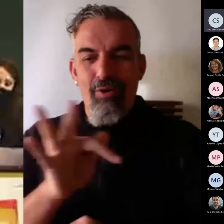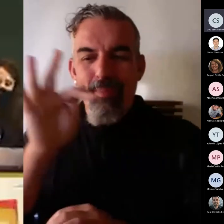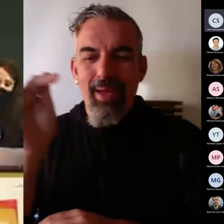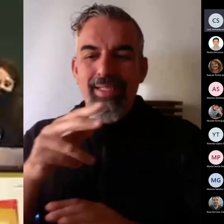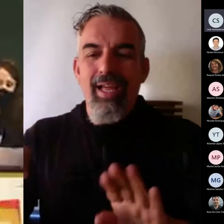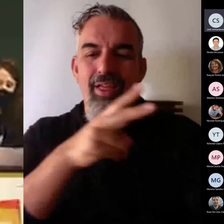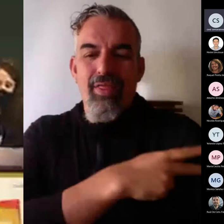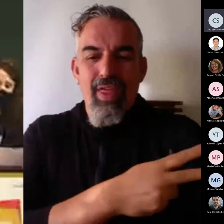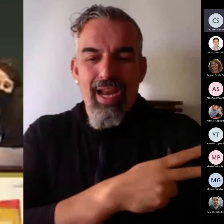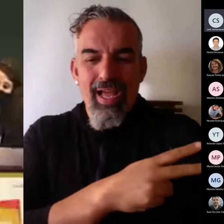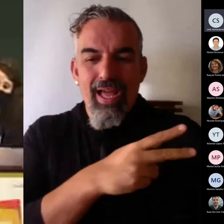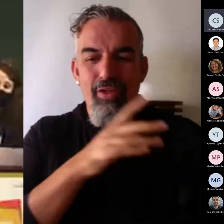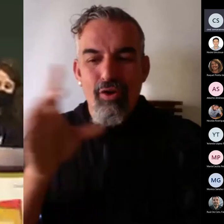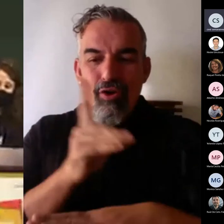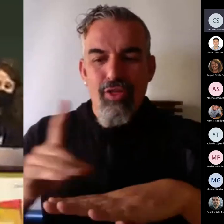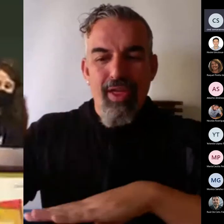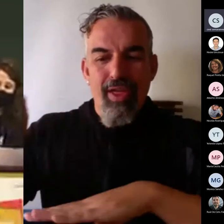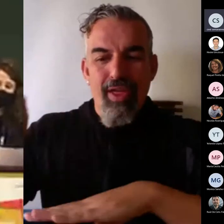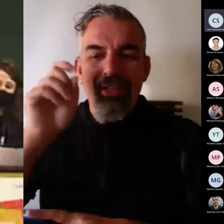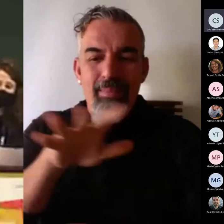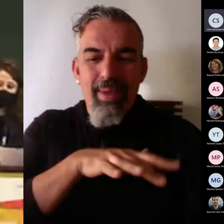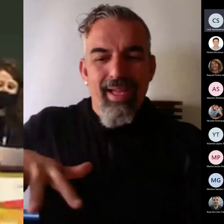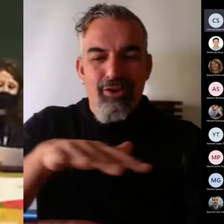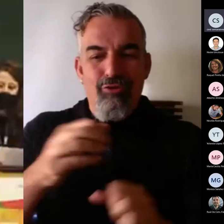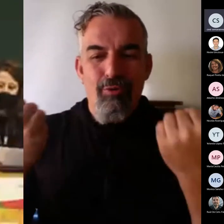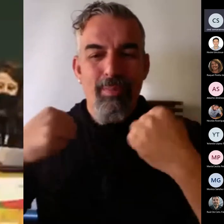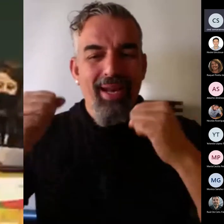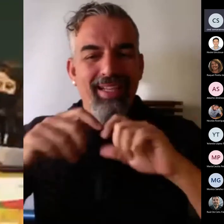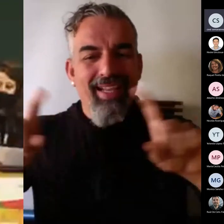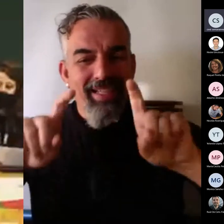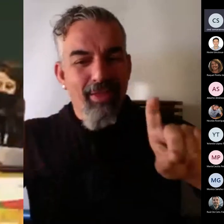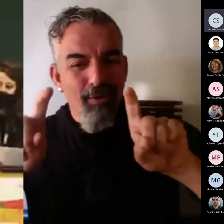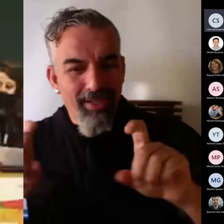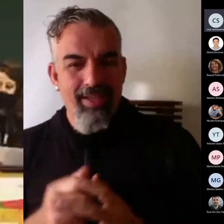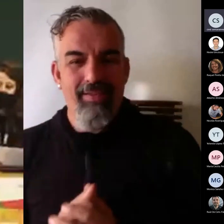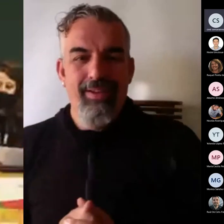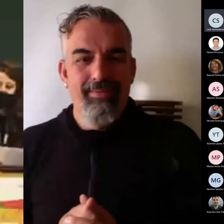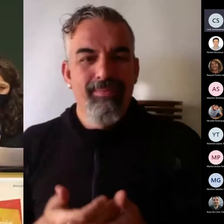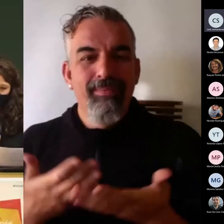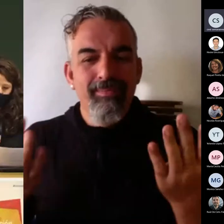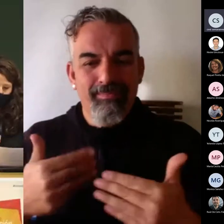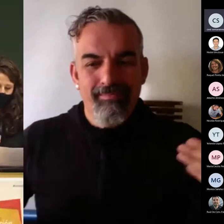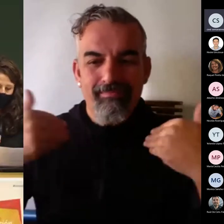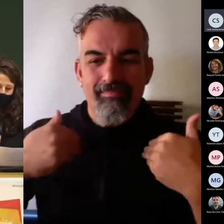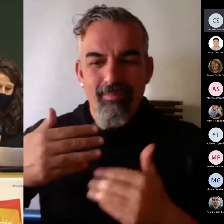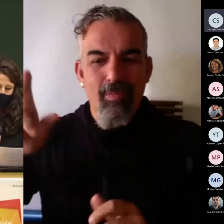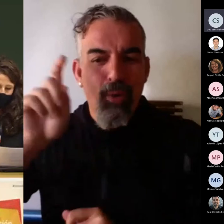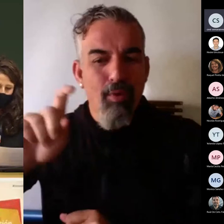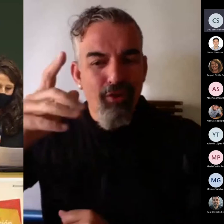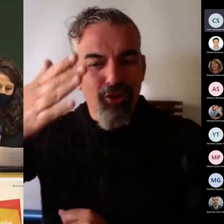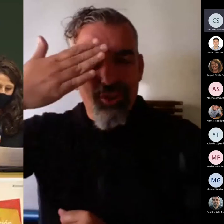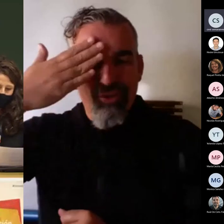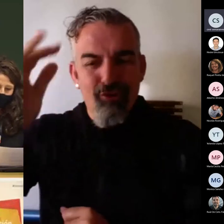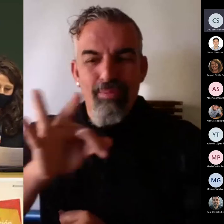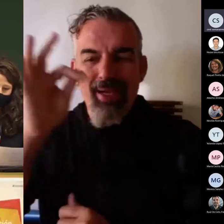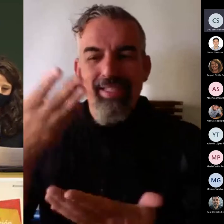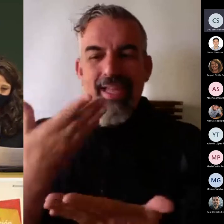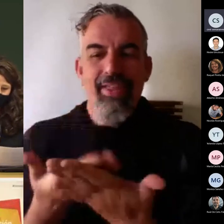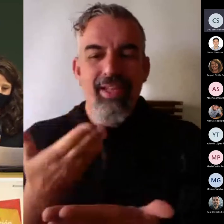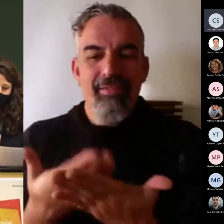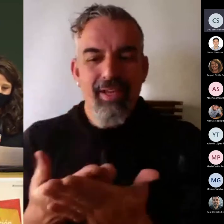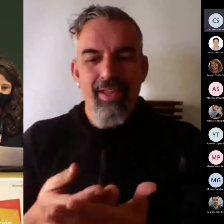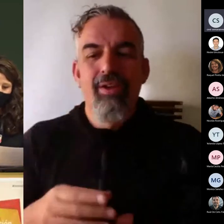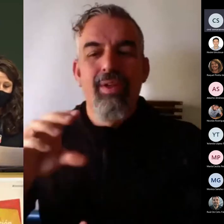la Gestión de la Incorporación en Entornos de Prácticas Educativas. Es la acreditada profesor titular y dispone de la certificación 13.